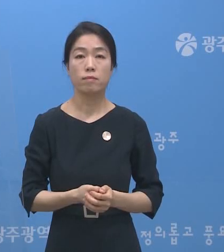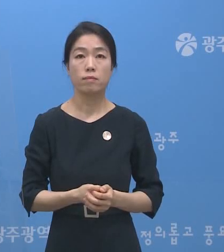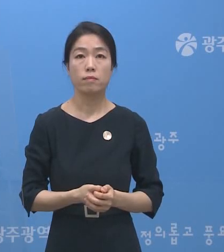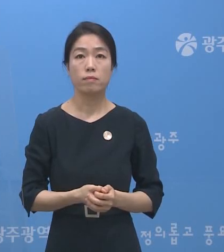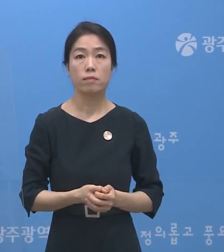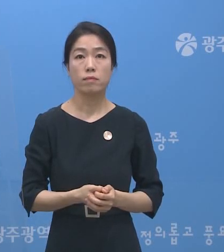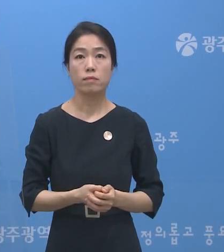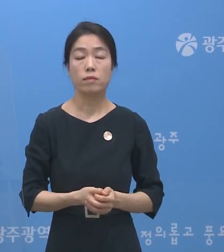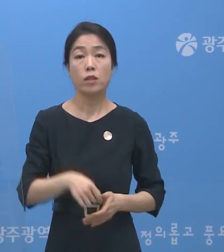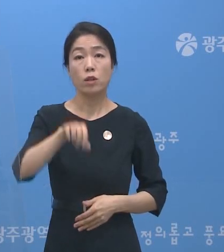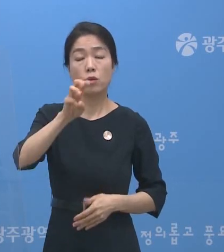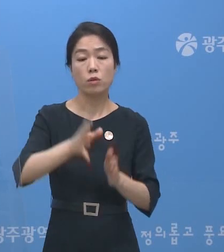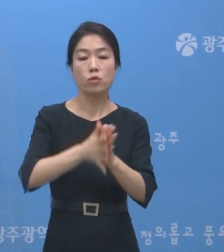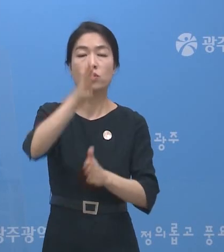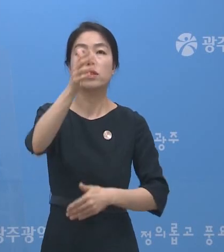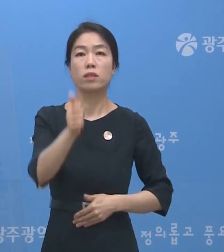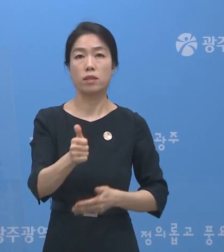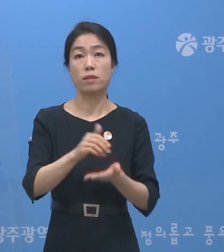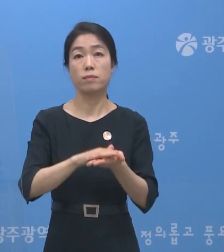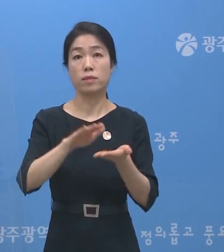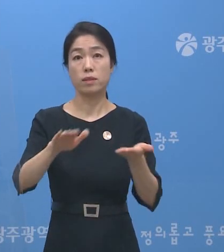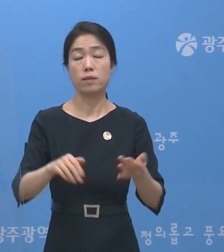광주시장입니다.